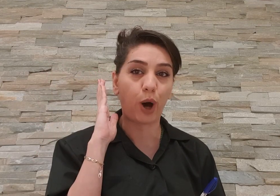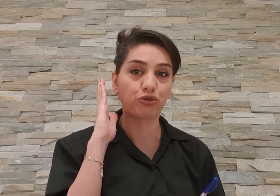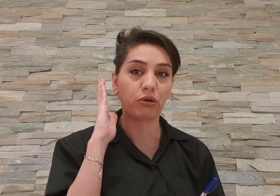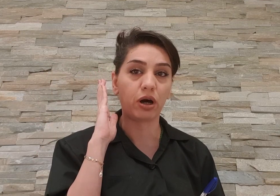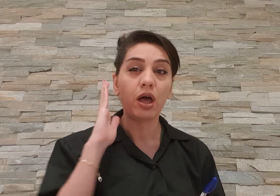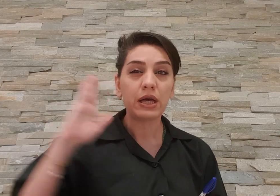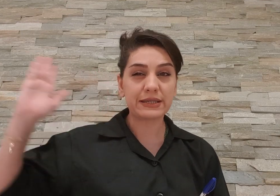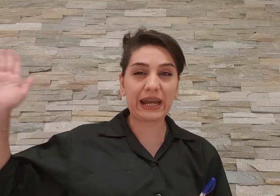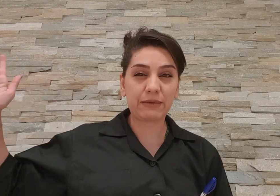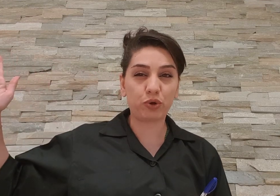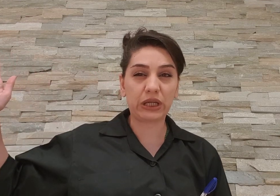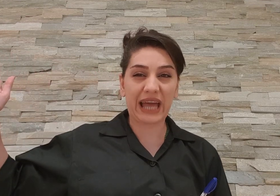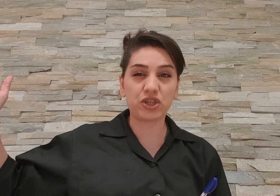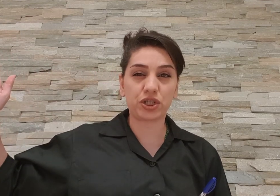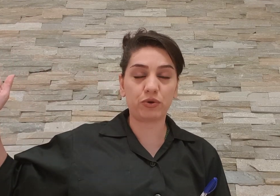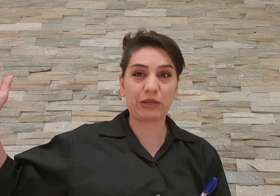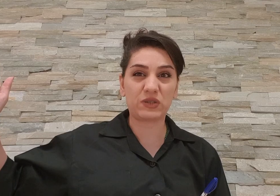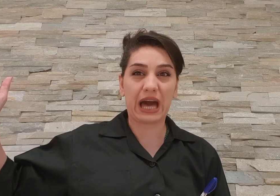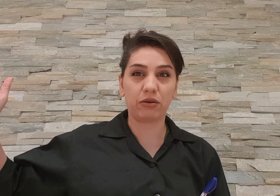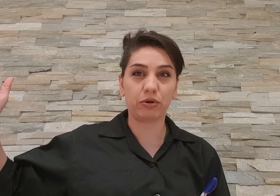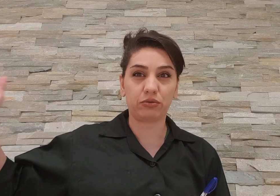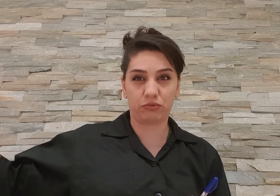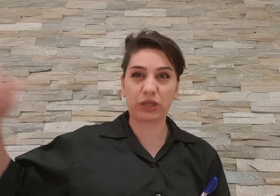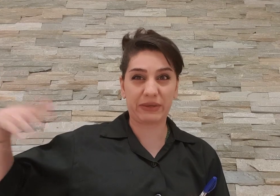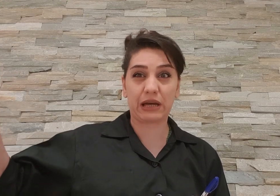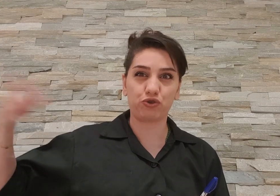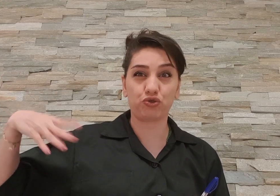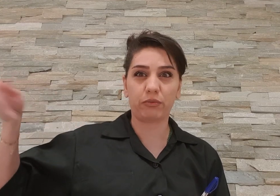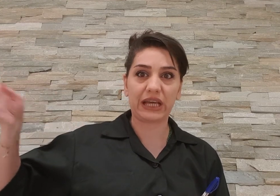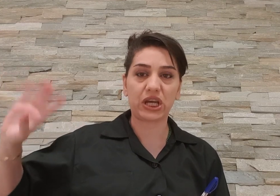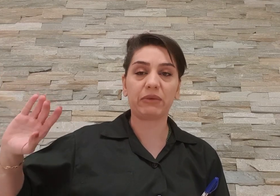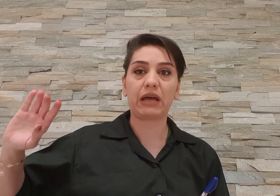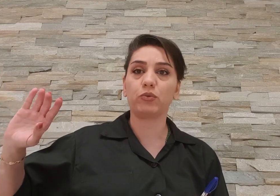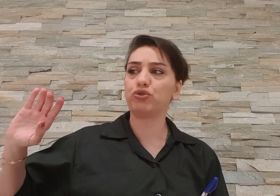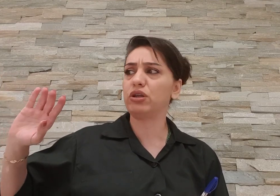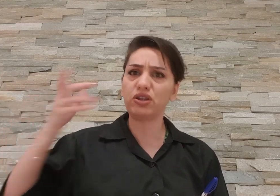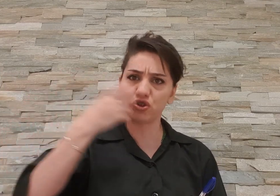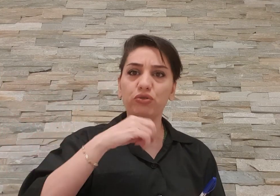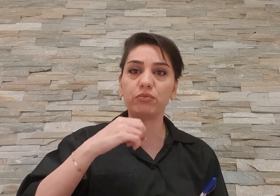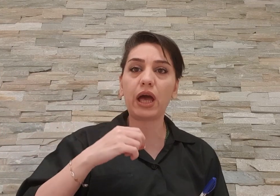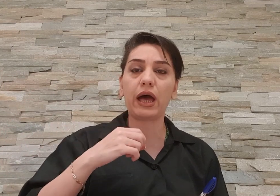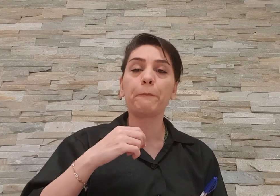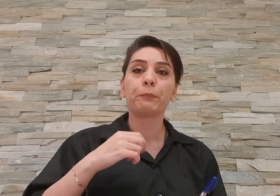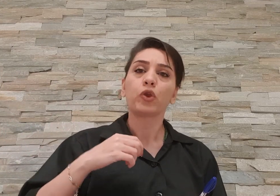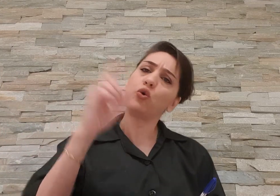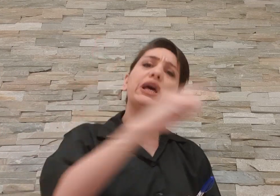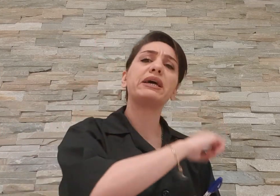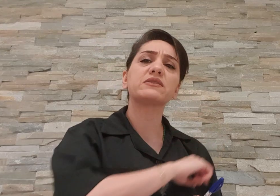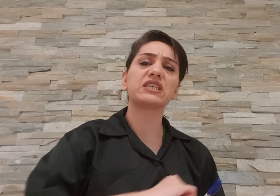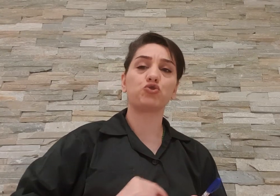پاترول ها سر پل تجریش میامد تو سردابا دختر پسر رو جدا میکرد جمع میکرد میبرده اینا چادوری بودن خود هم اسم واسه شون